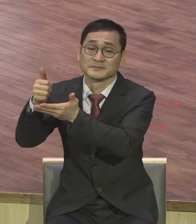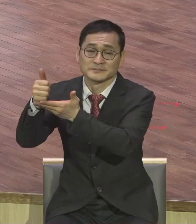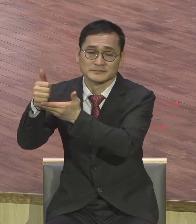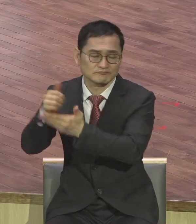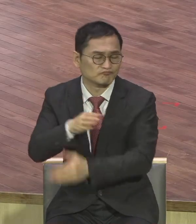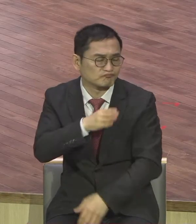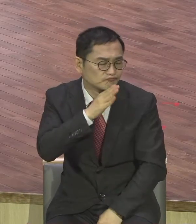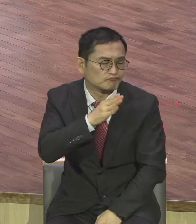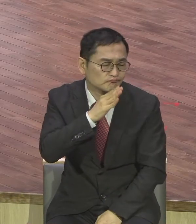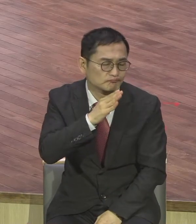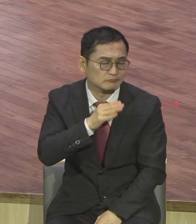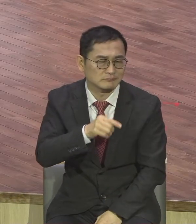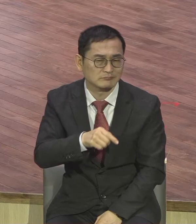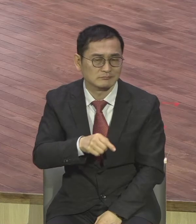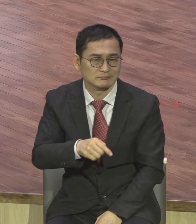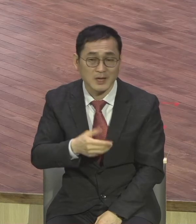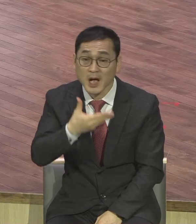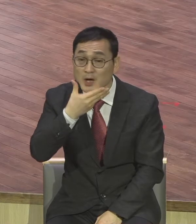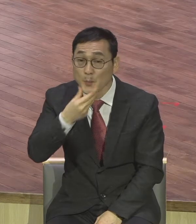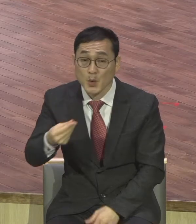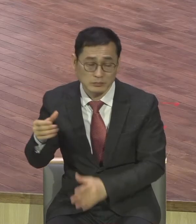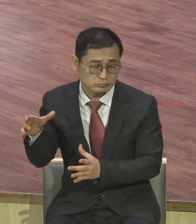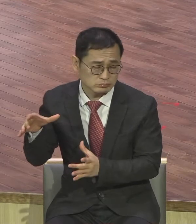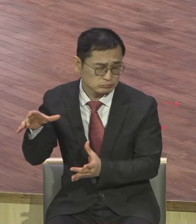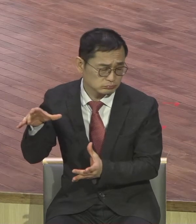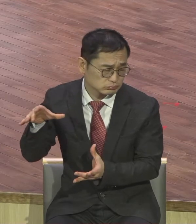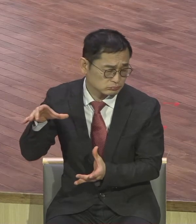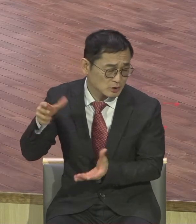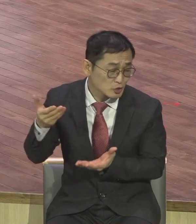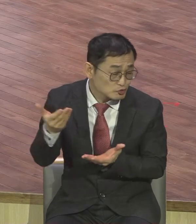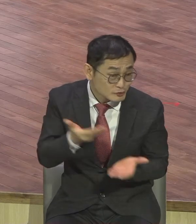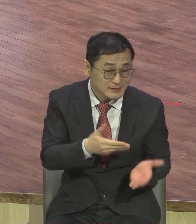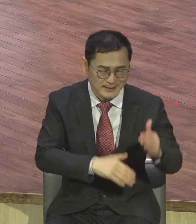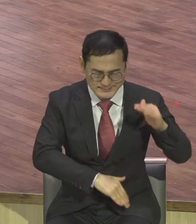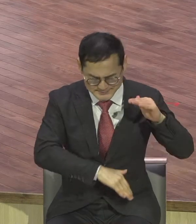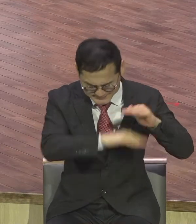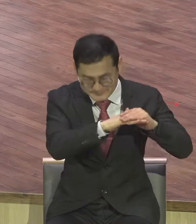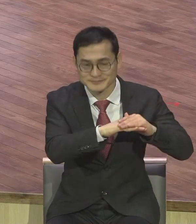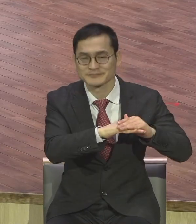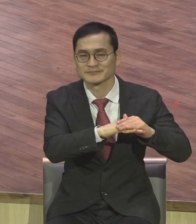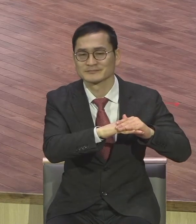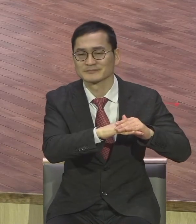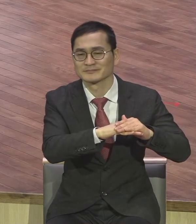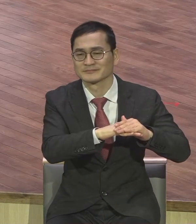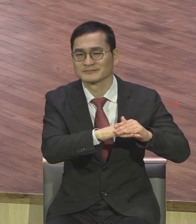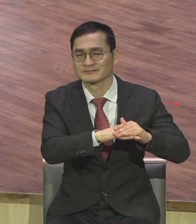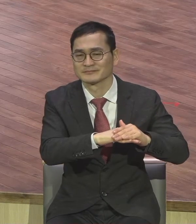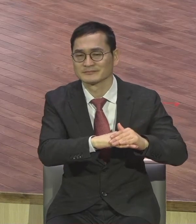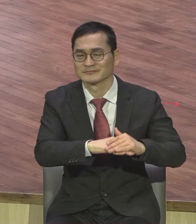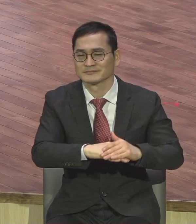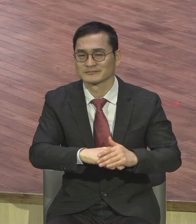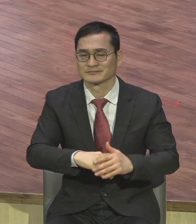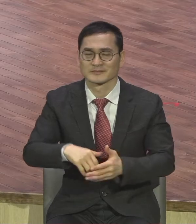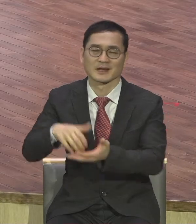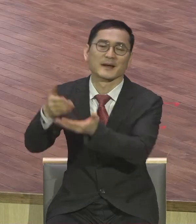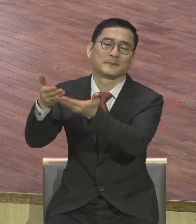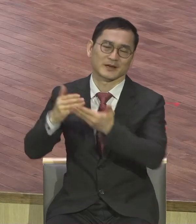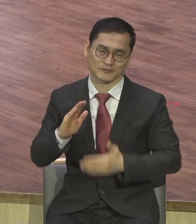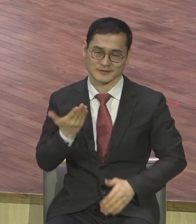채워주시는 만족 그런 응답을 받게 된다. 제가 랩런트